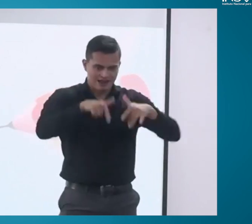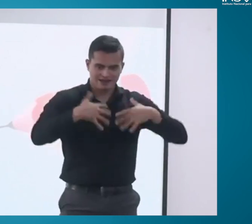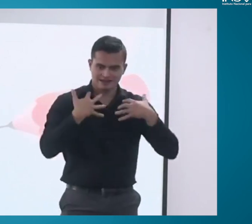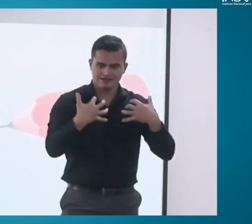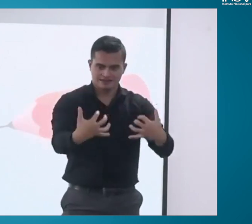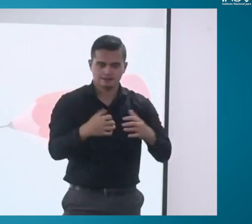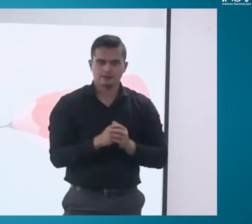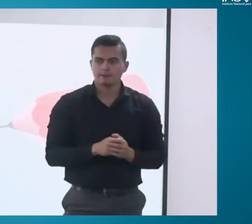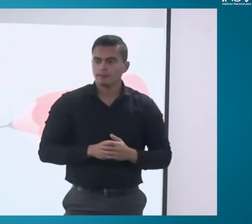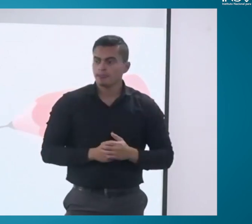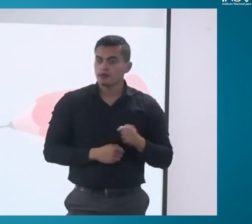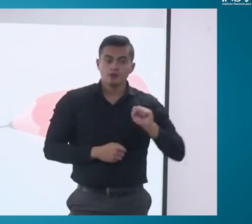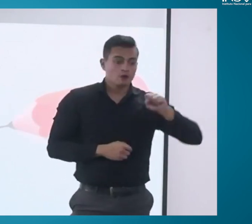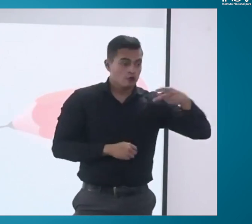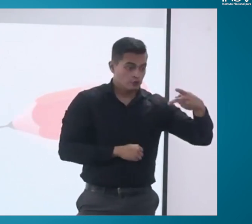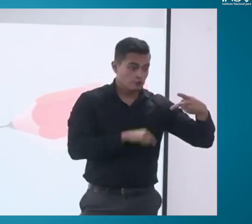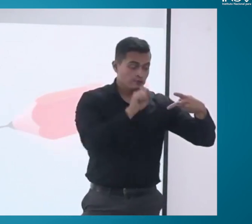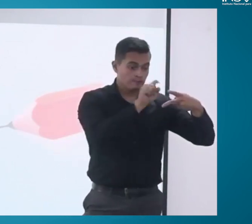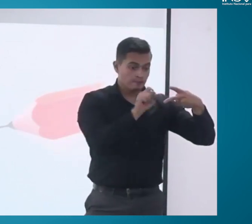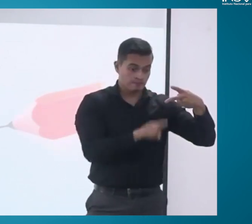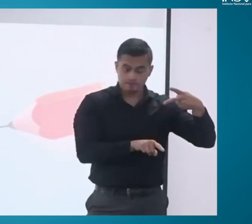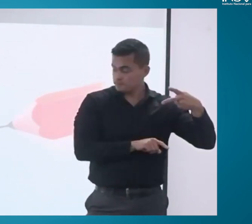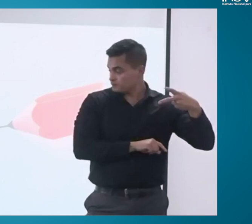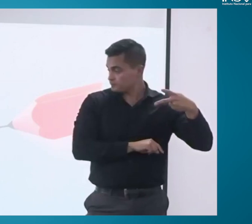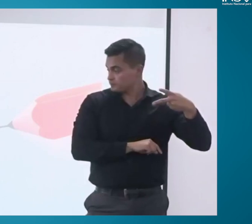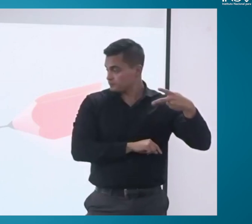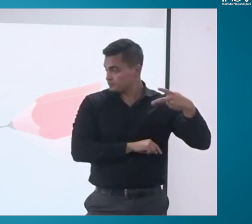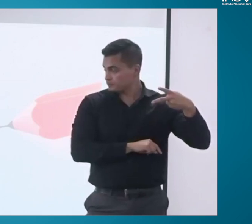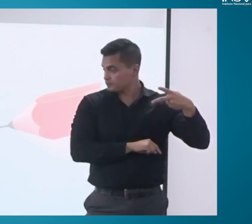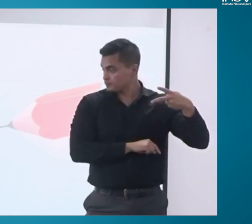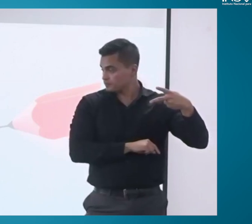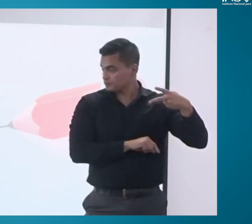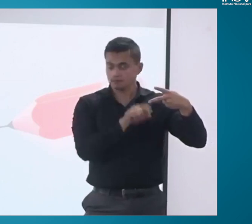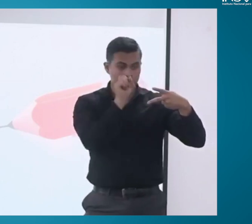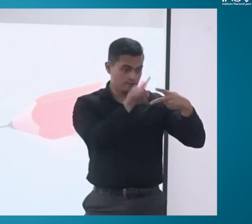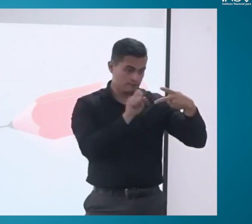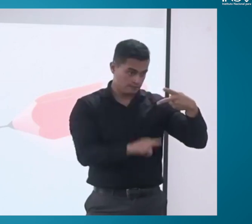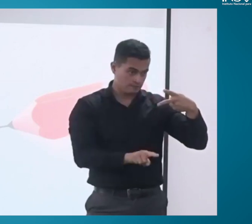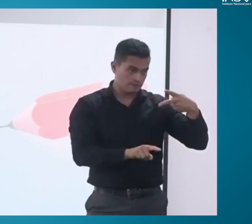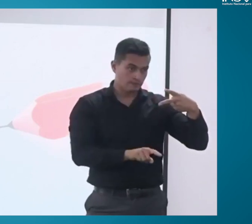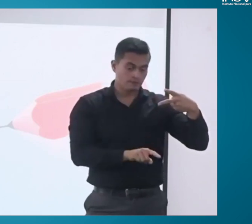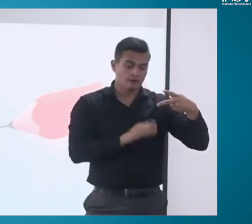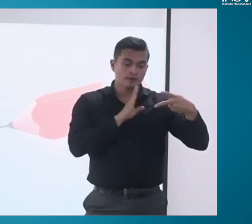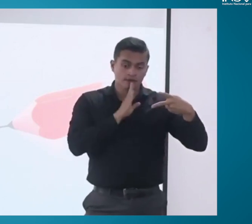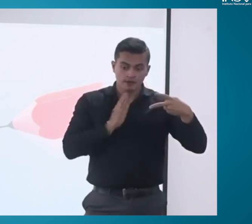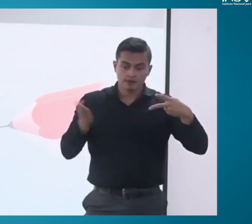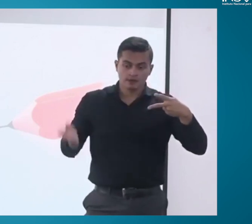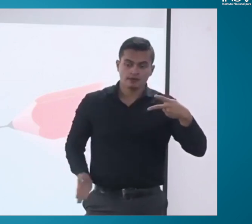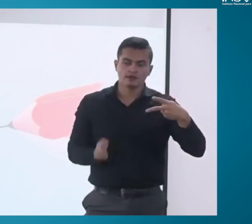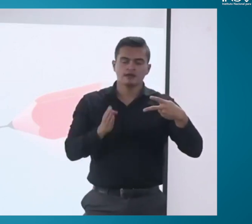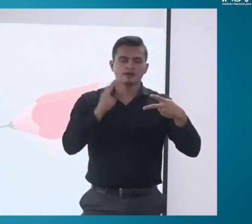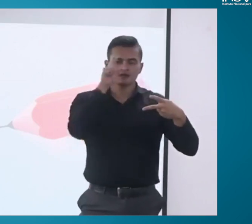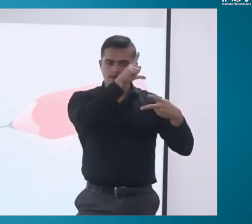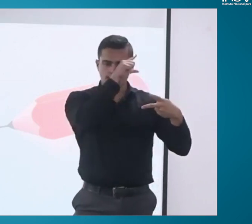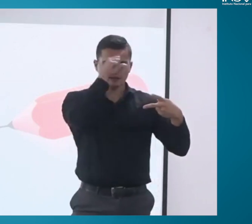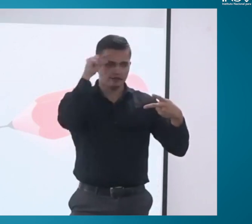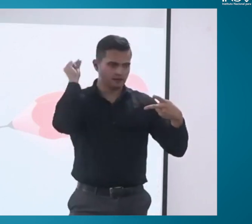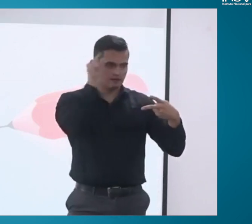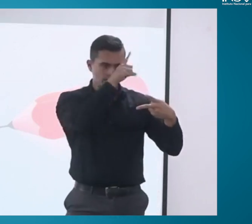estas dos preguntas están dirigidas a la doctora Diana Cuervo de la Junta de Calificación